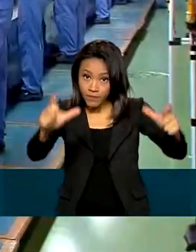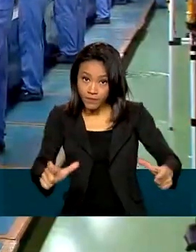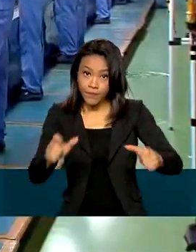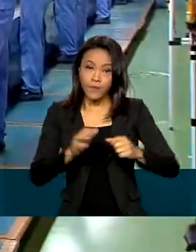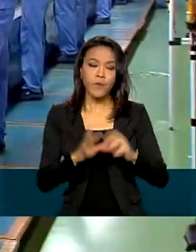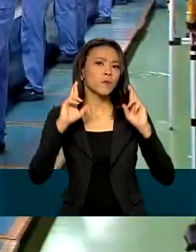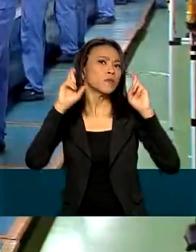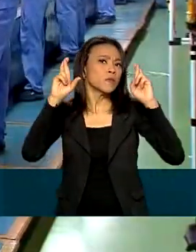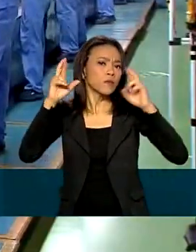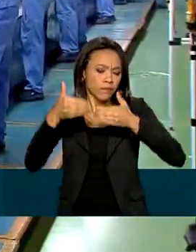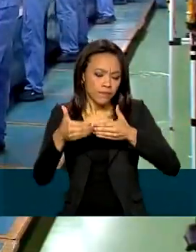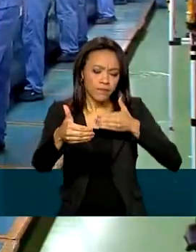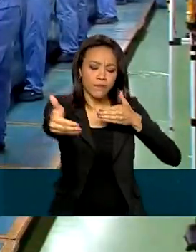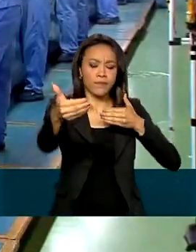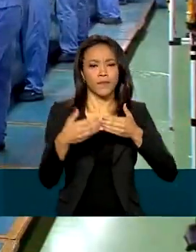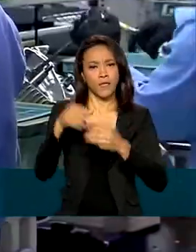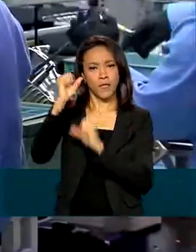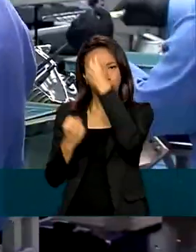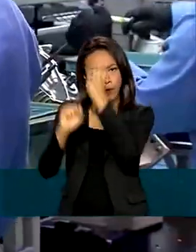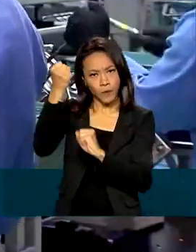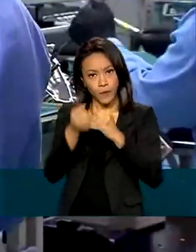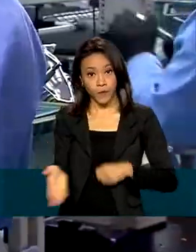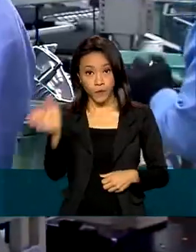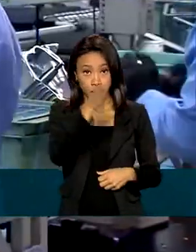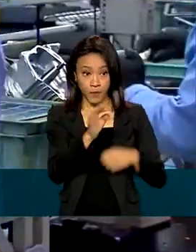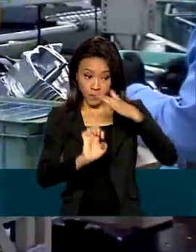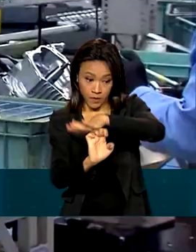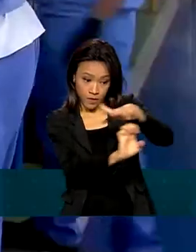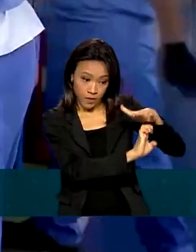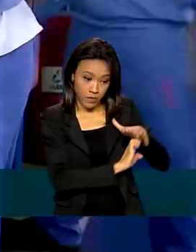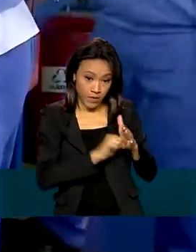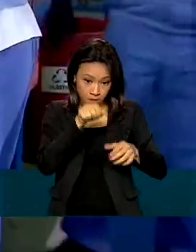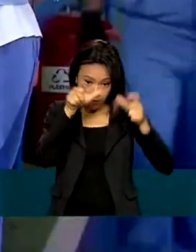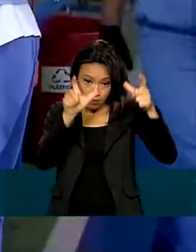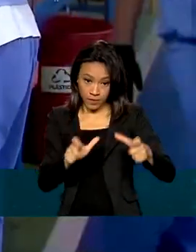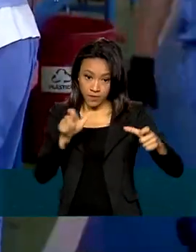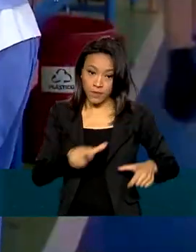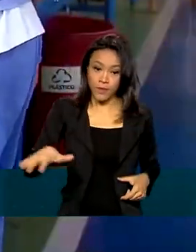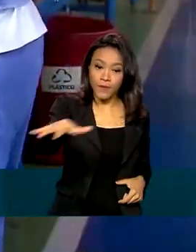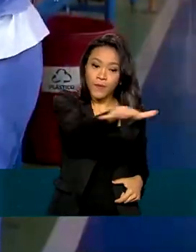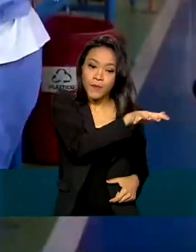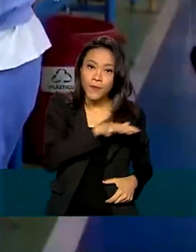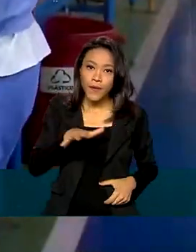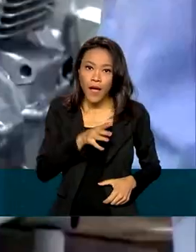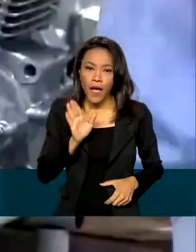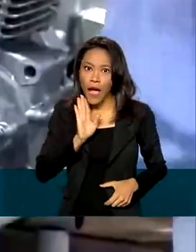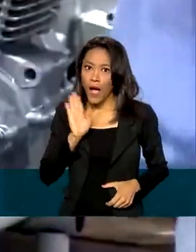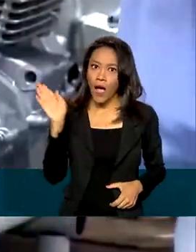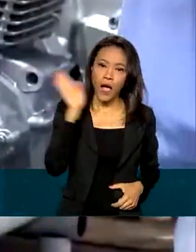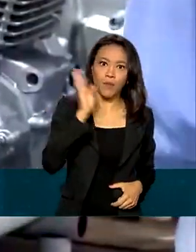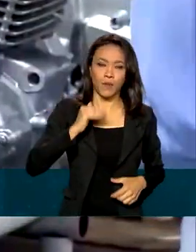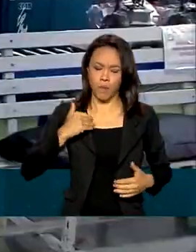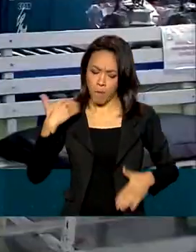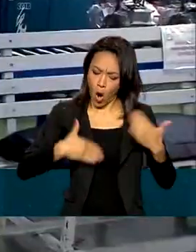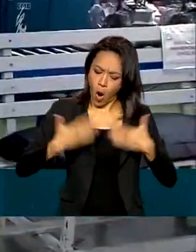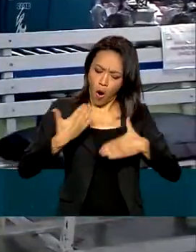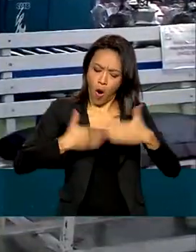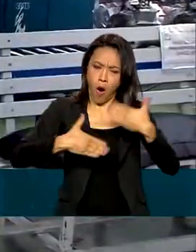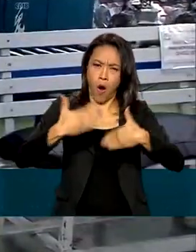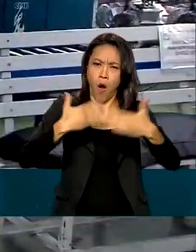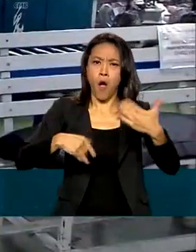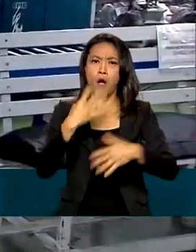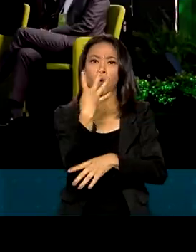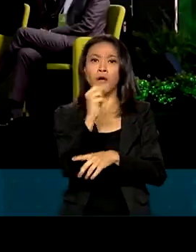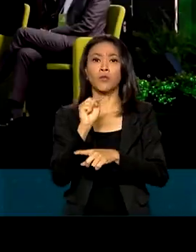A expectativa de indústrias e empresas da Zona Franca de Manaus é também o avanço mais rápido da indústria 4